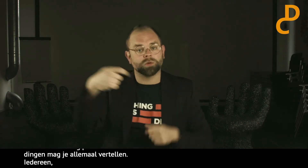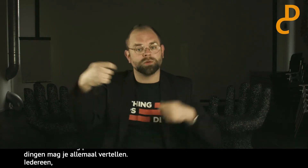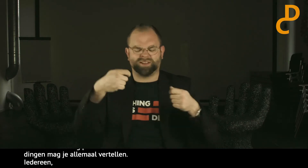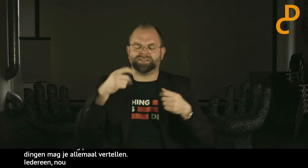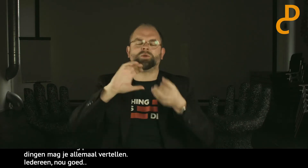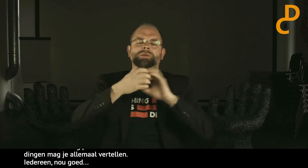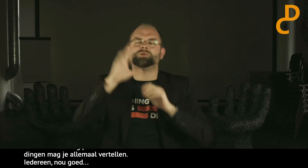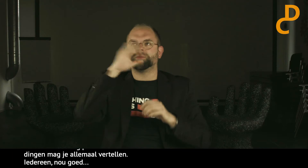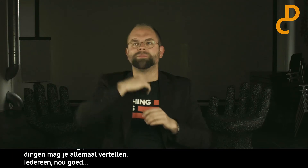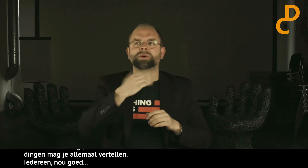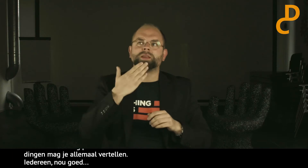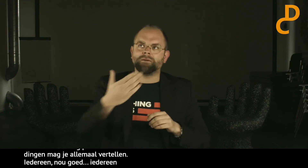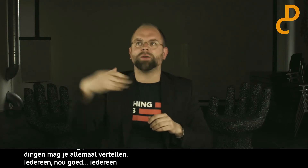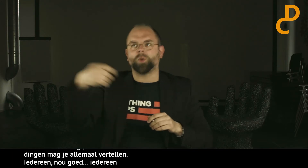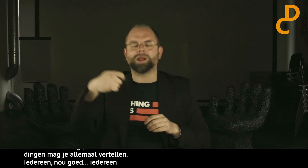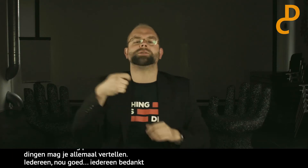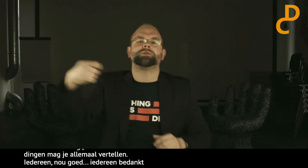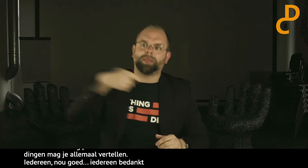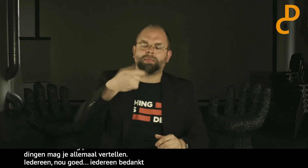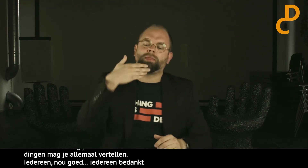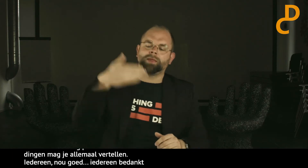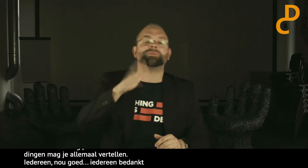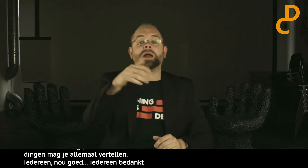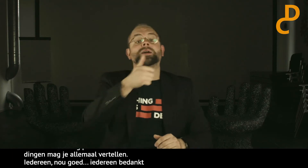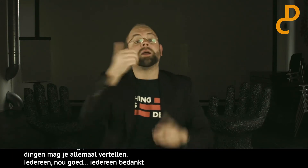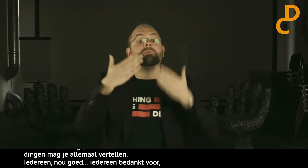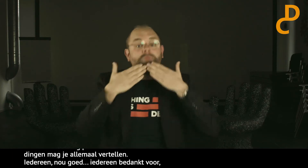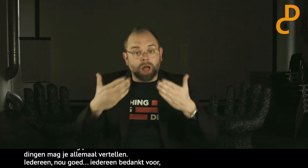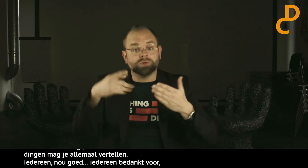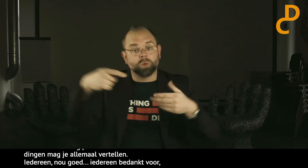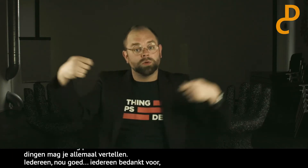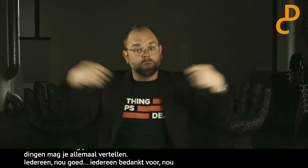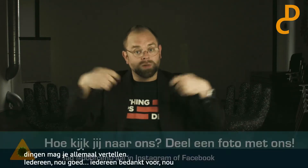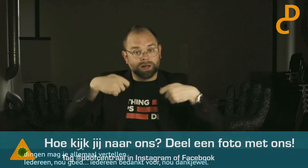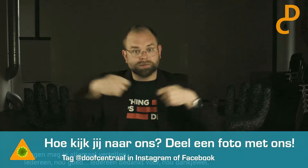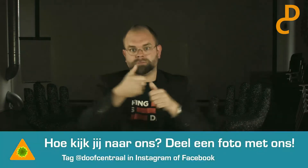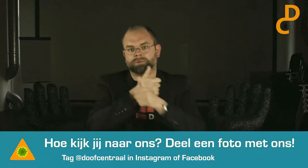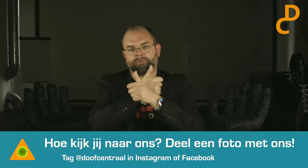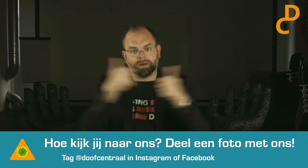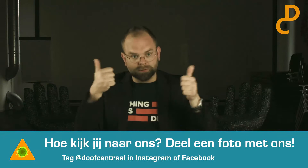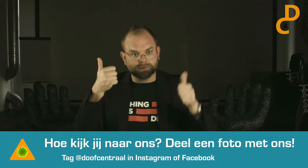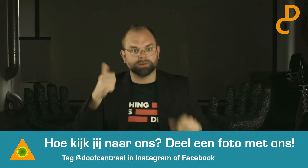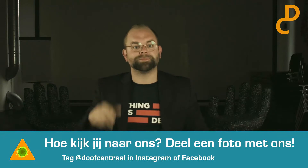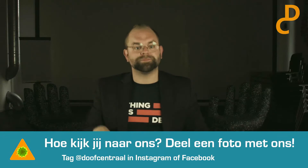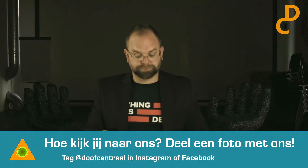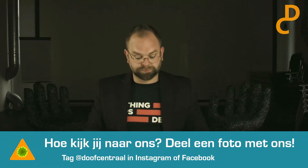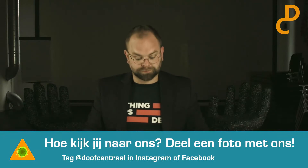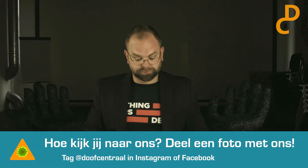Iedereen bedankt voor... Nou, zal dank je wel toesturen. Ja, ik snap al waar ik mis ging. Iedereen bedankt voor jullie donaties. Dat was geweldig.